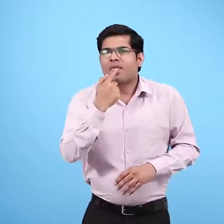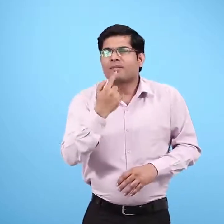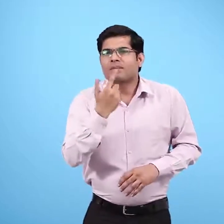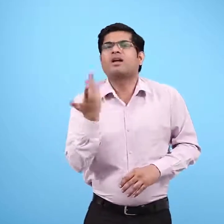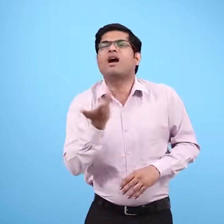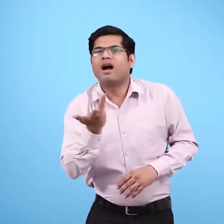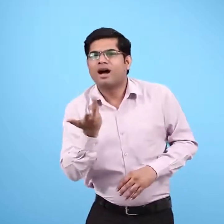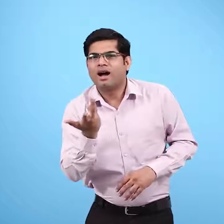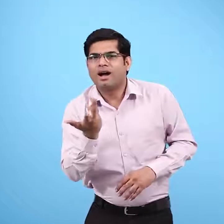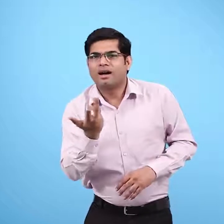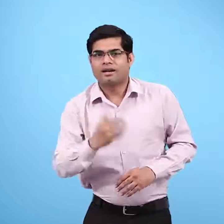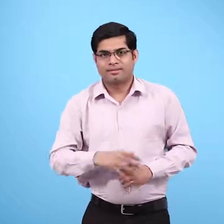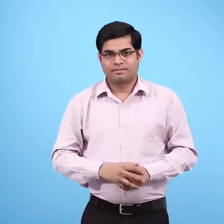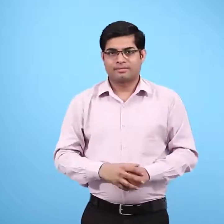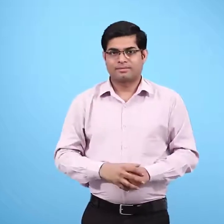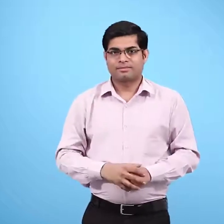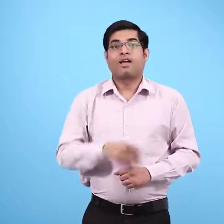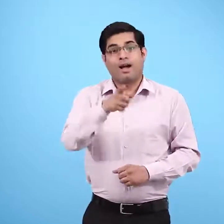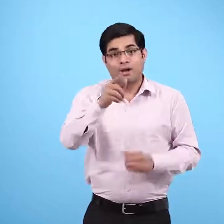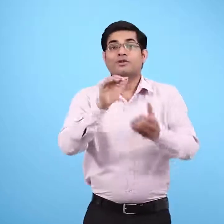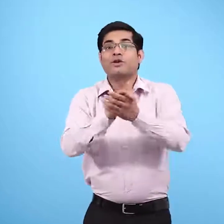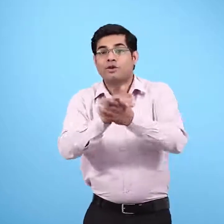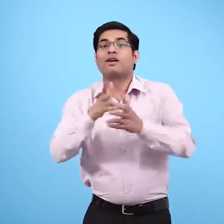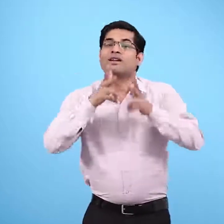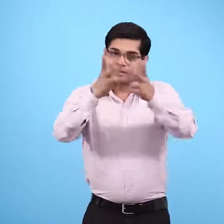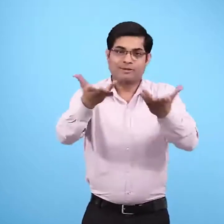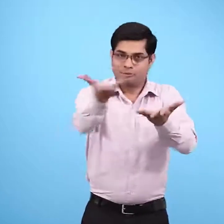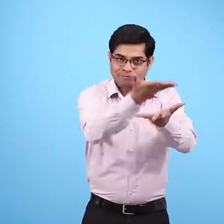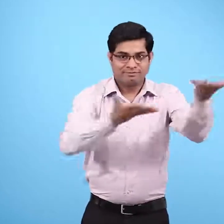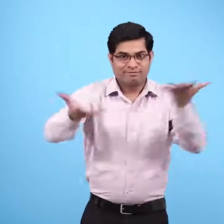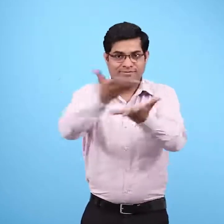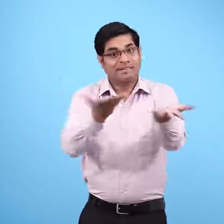उसका सुआत कैसा होता है? अपने साथियों को भी बताओ